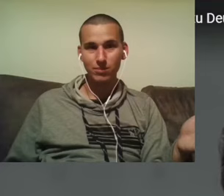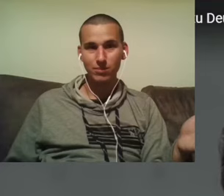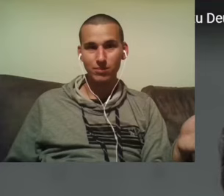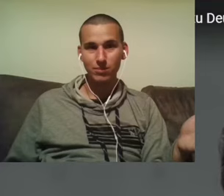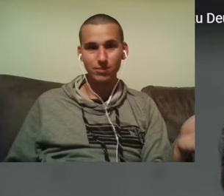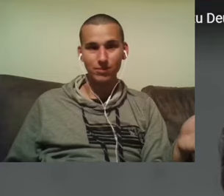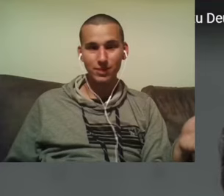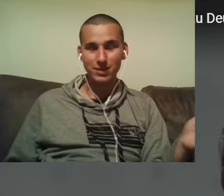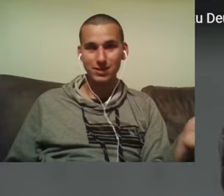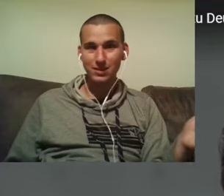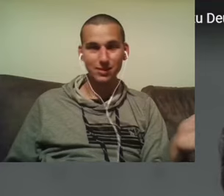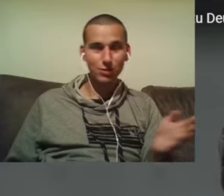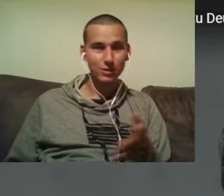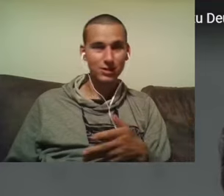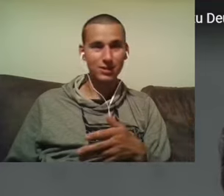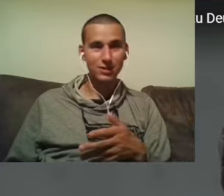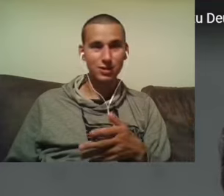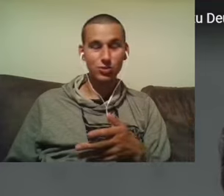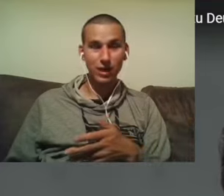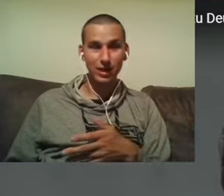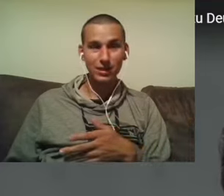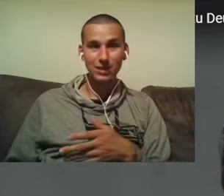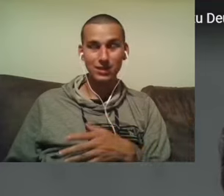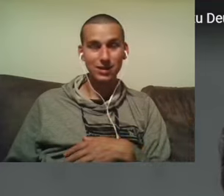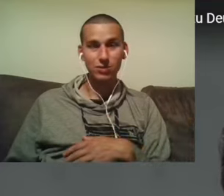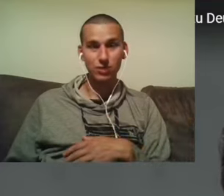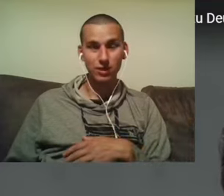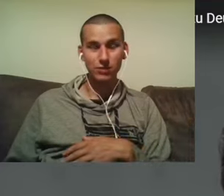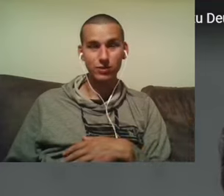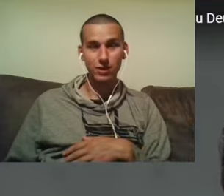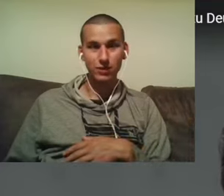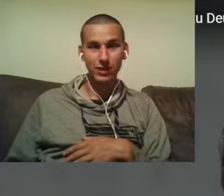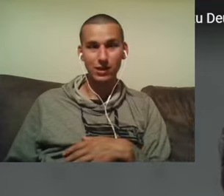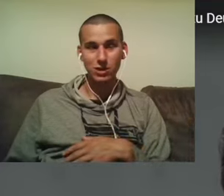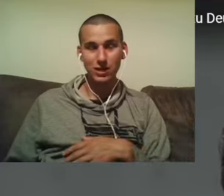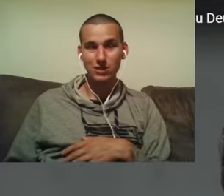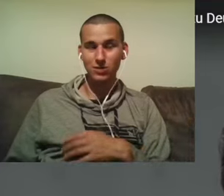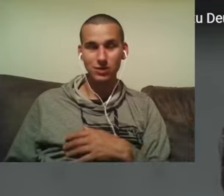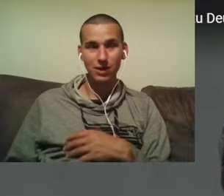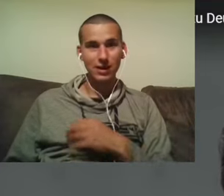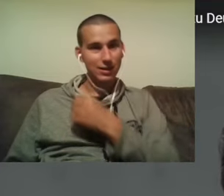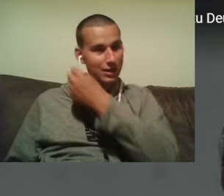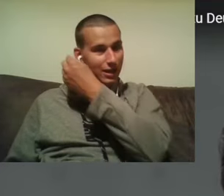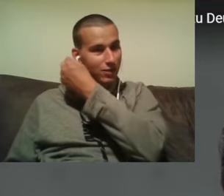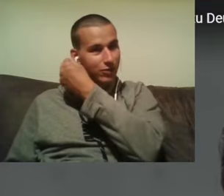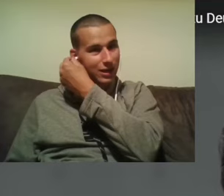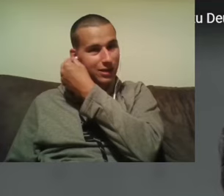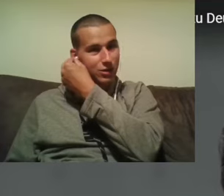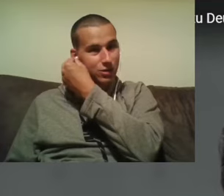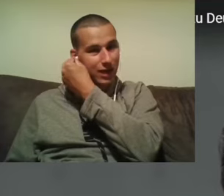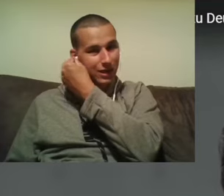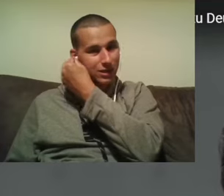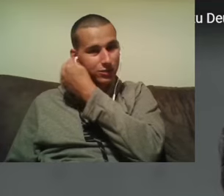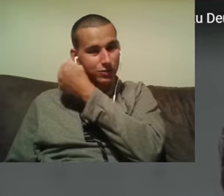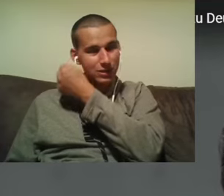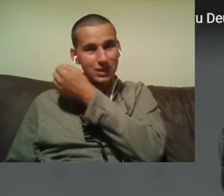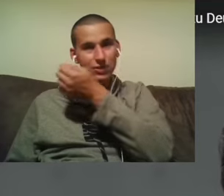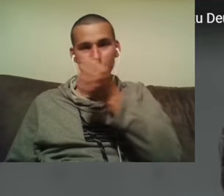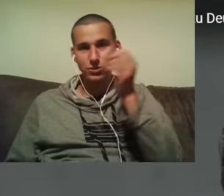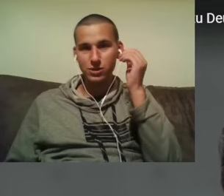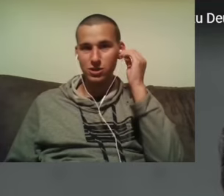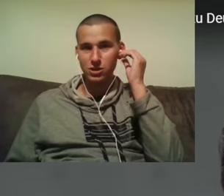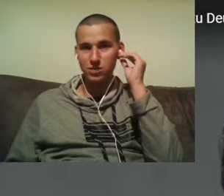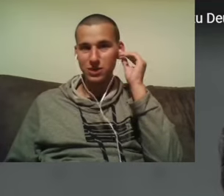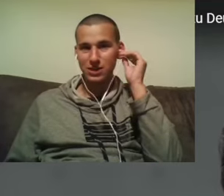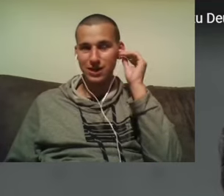groß ändern. Das ist Konsens. Also die Ukraine, die ist aktuell auf der Verliererstraße und daran werden auch Angriffe